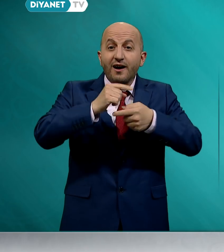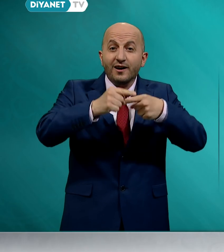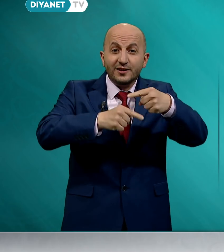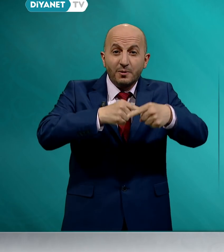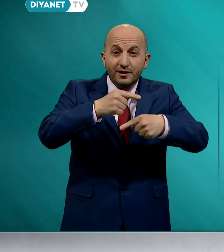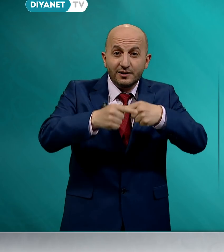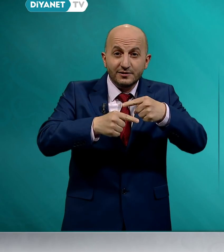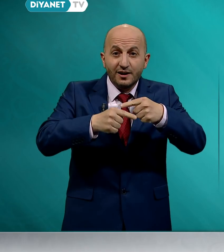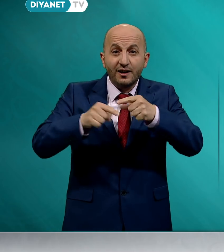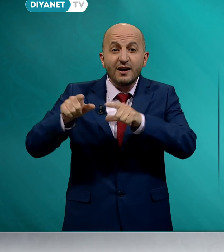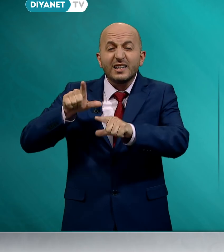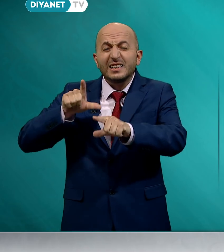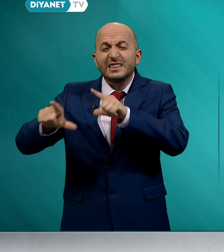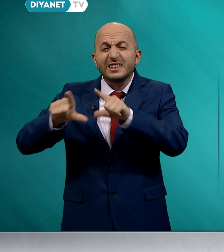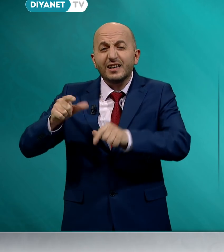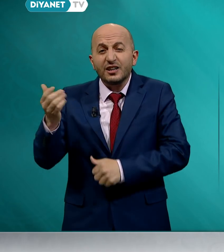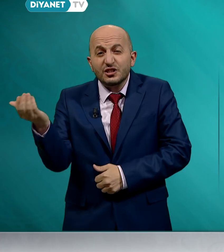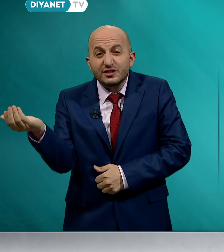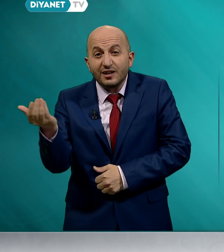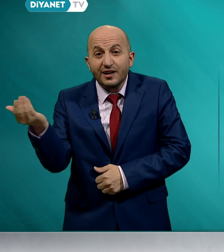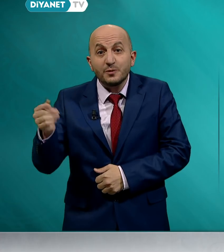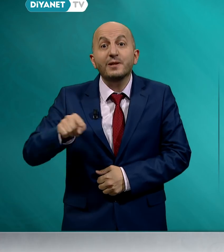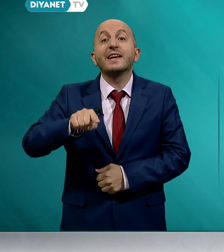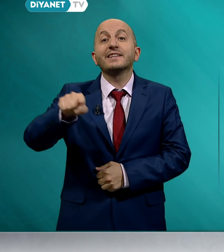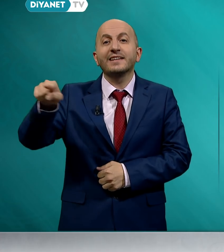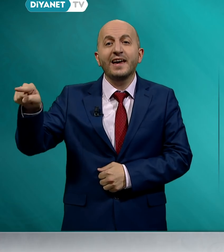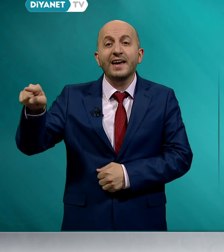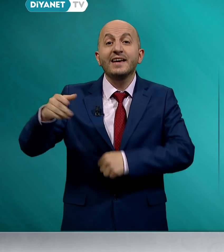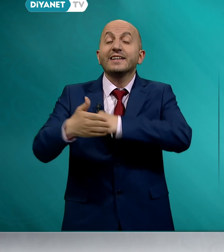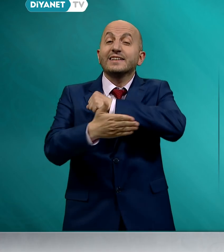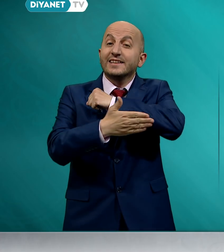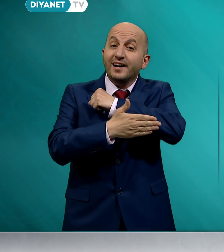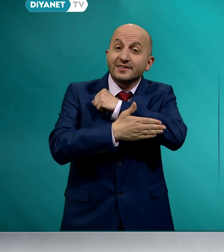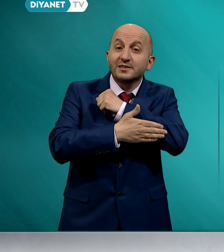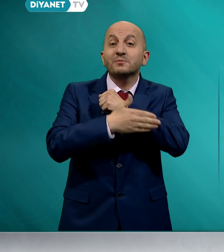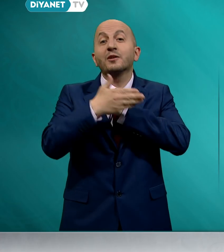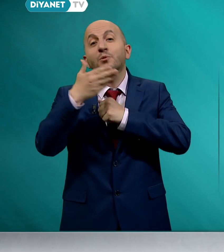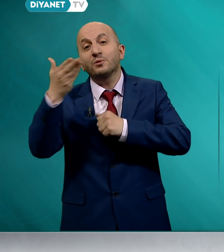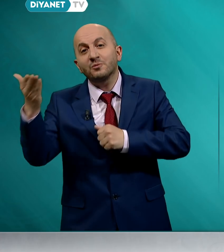akrabalarına, ihtiyaç sahiplerine yardımda bulunmasıdır.